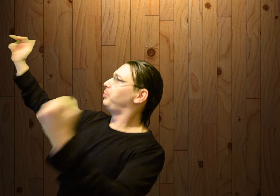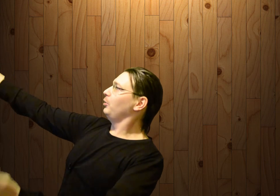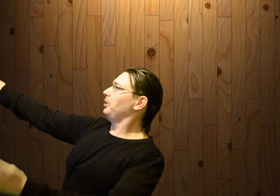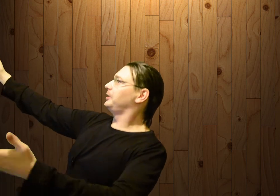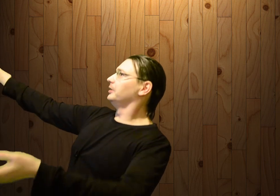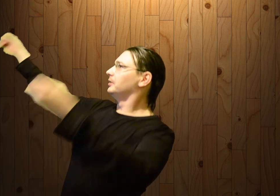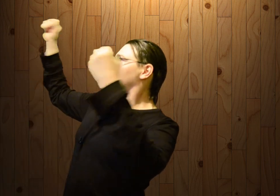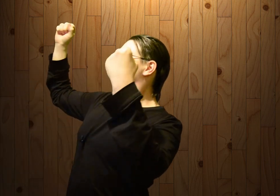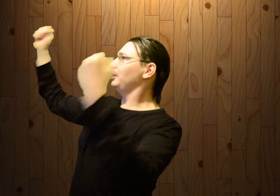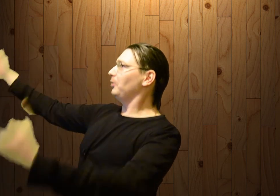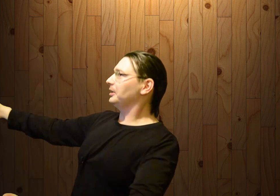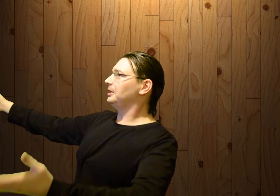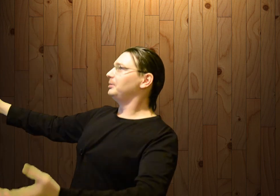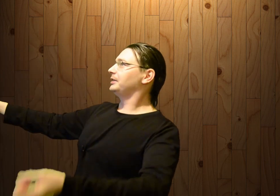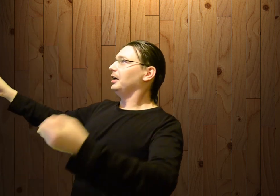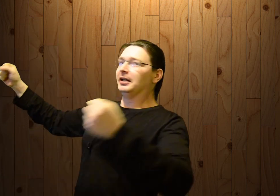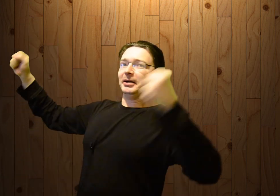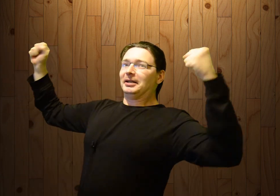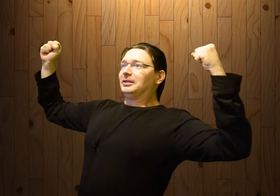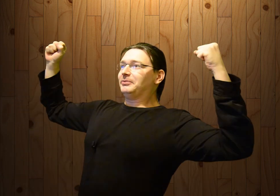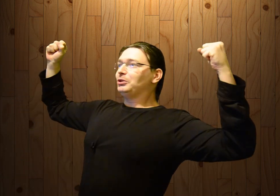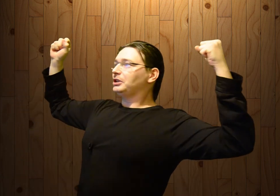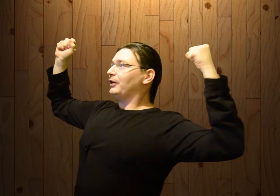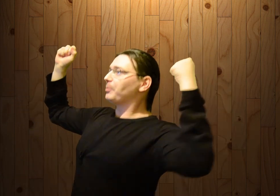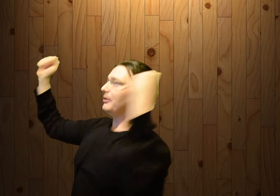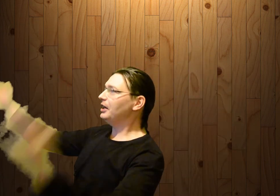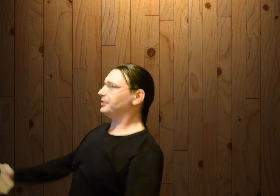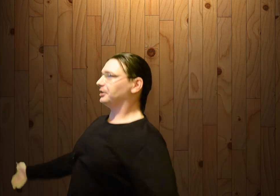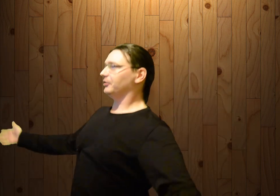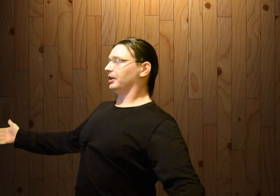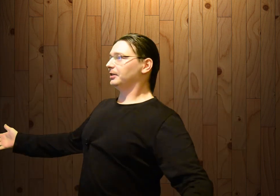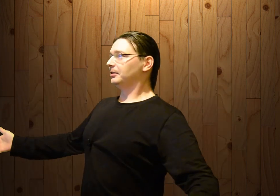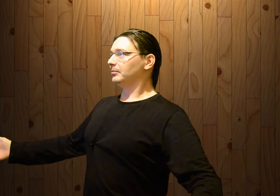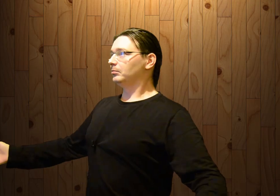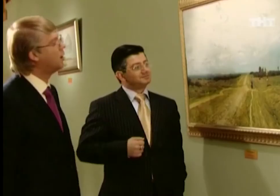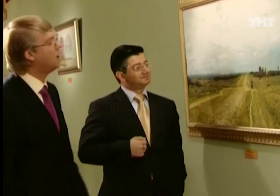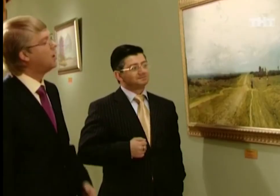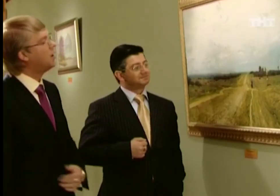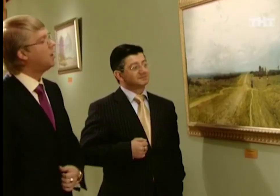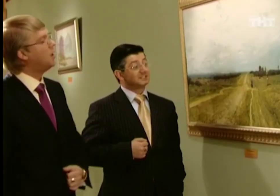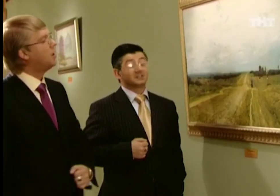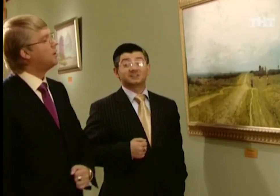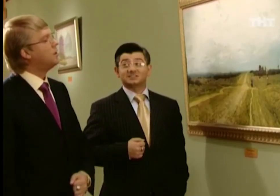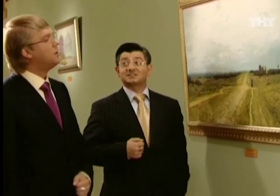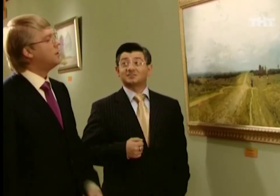блоги. Влоги, блядь. Ведут в свое правительство. Золотые слова.